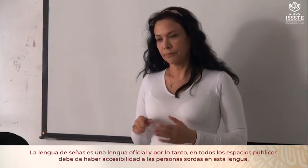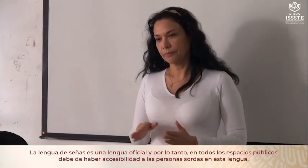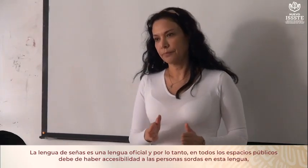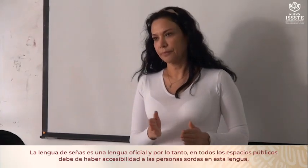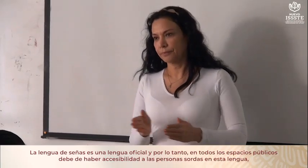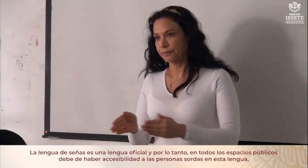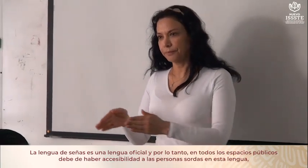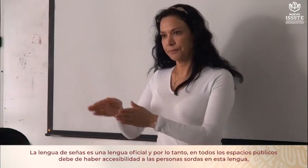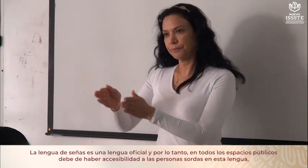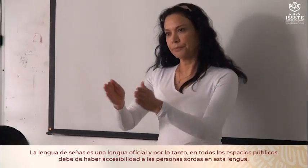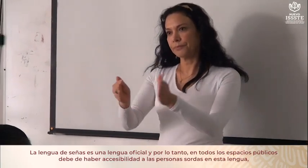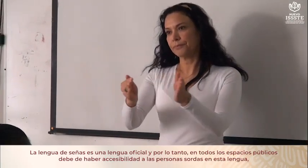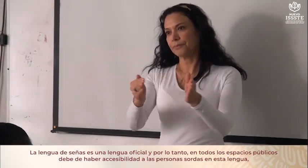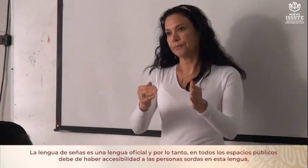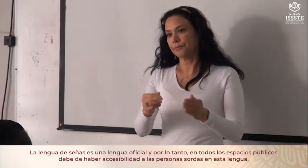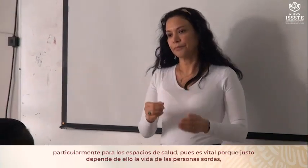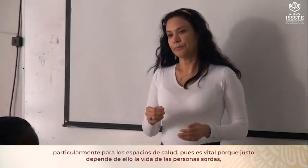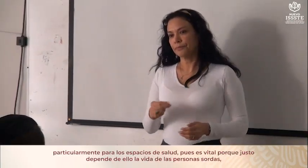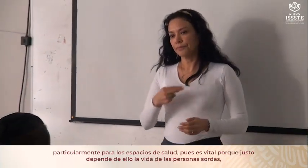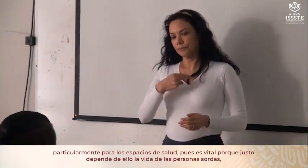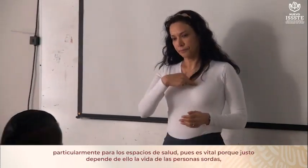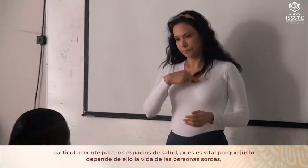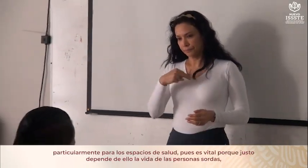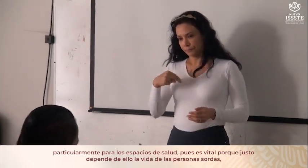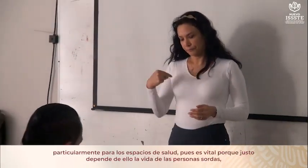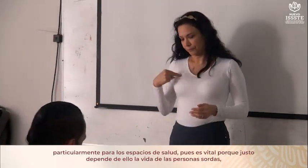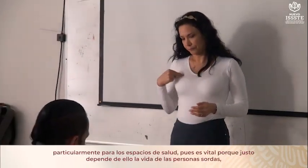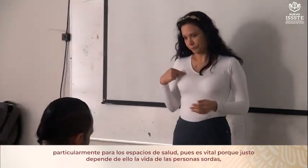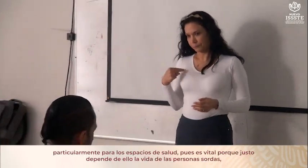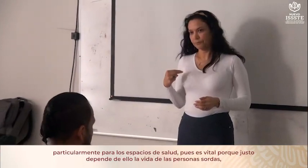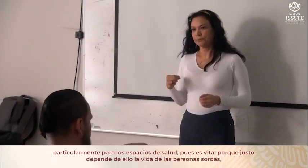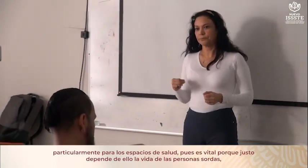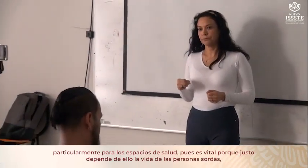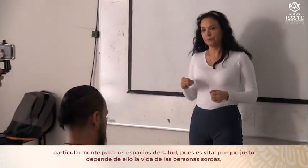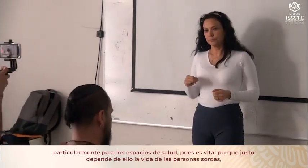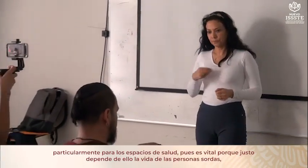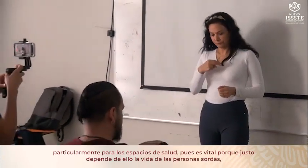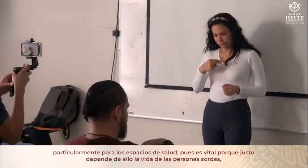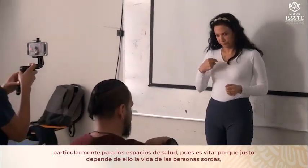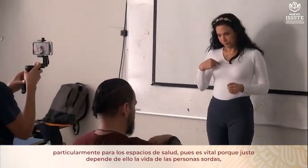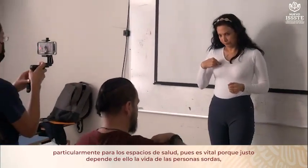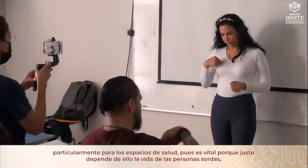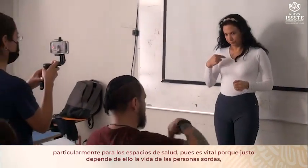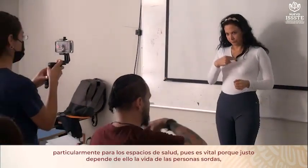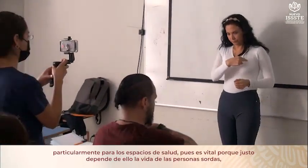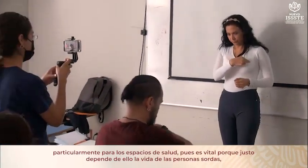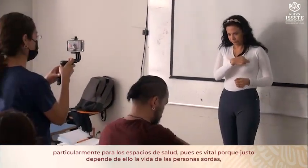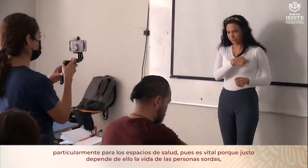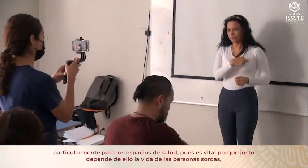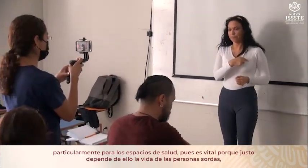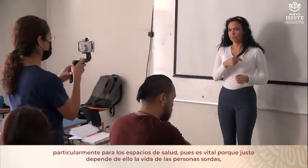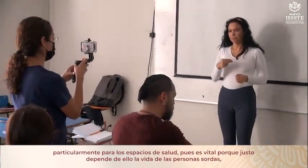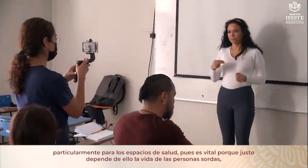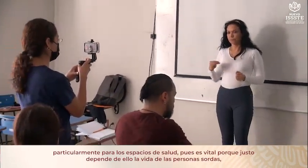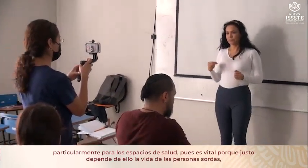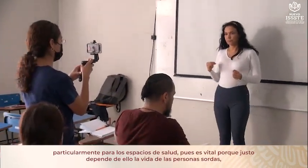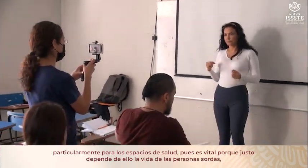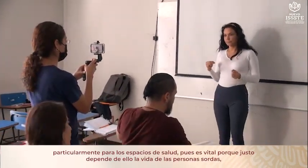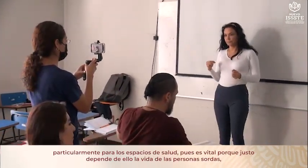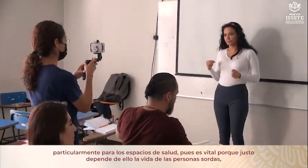a las personas sordas en esta lengua, particularmente para los espacios de salud pues es vital porque justo depende de ello la vida de las personas